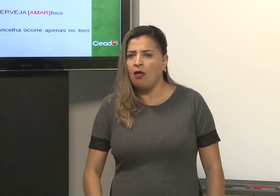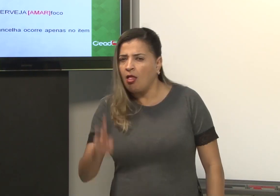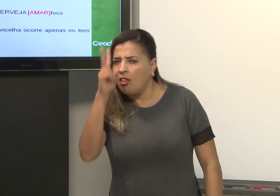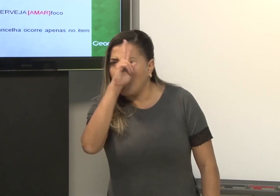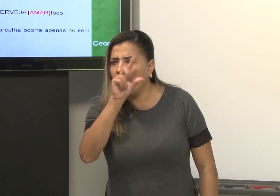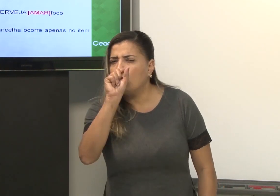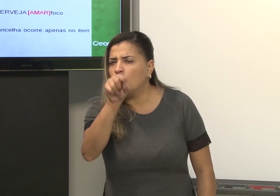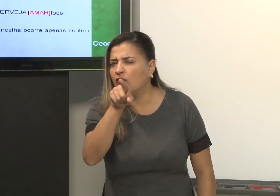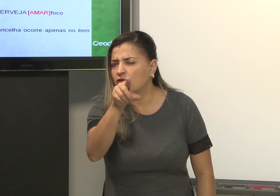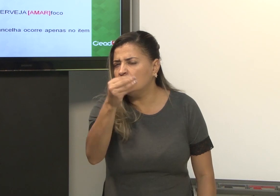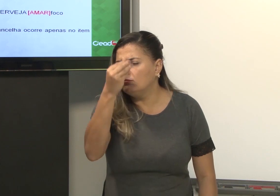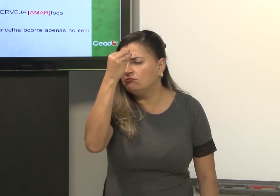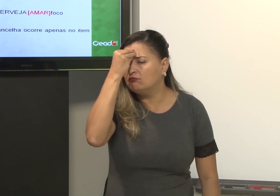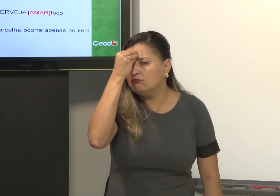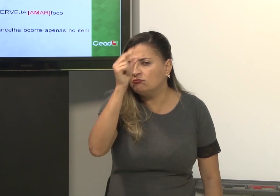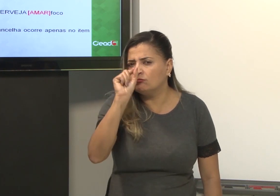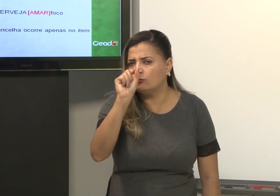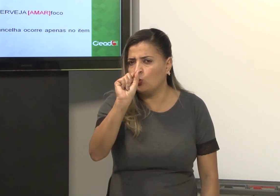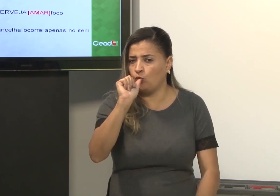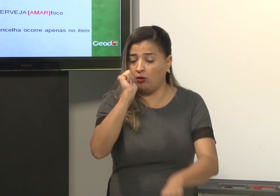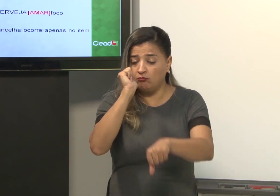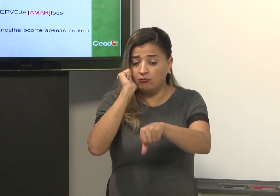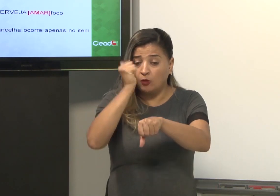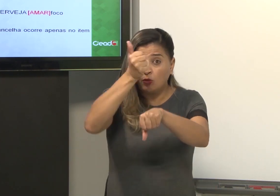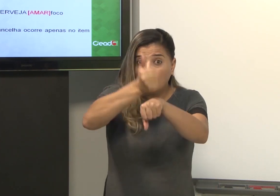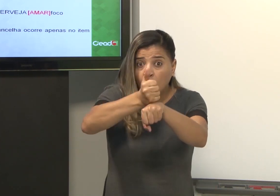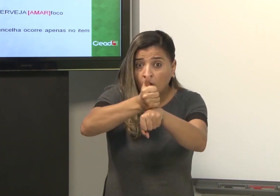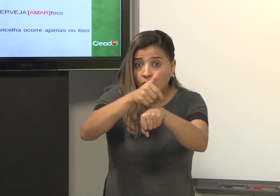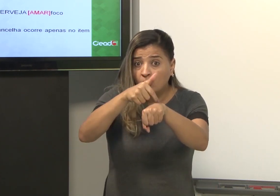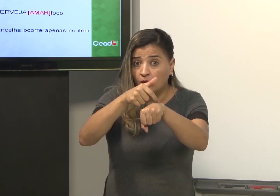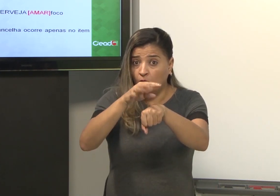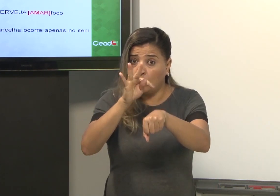Você se lembra também do tópico?